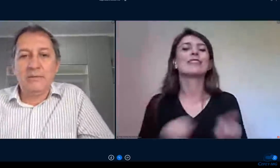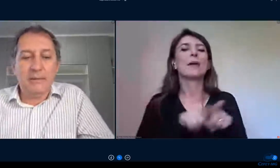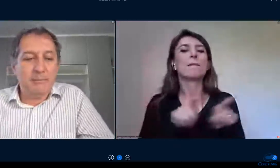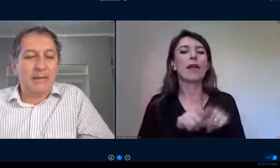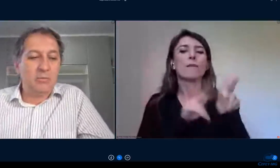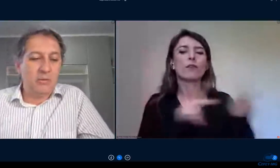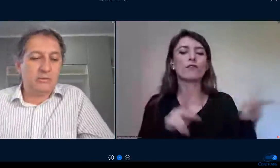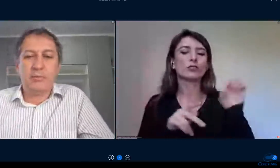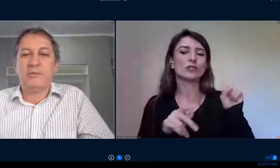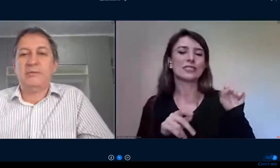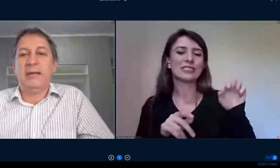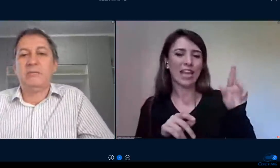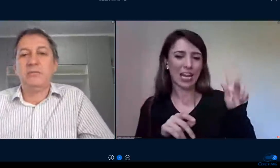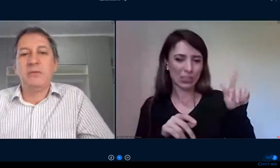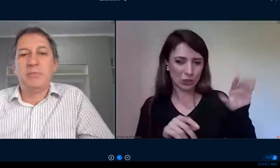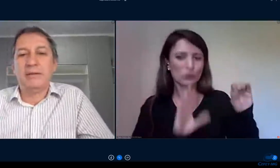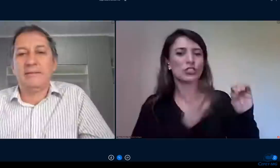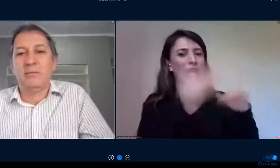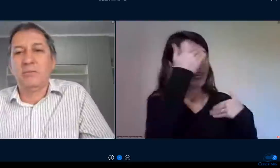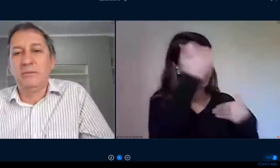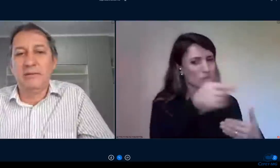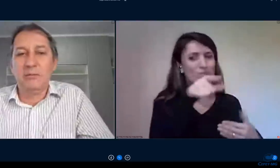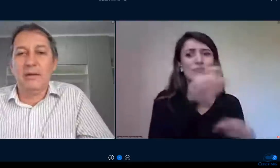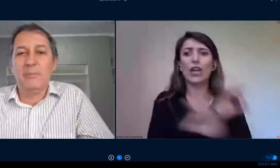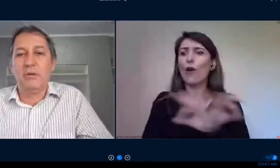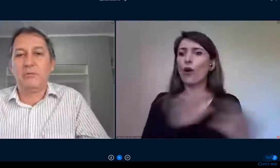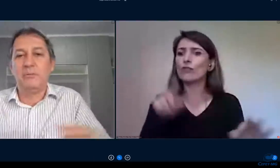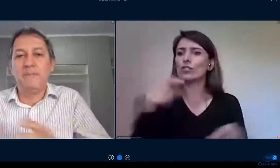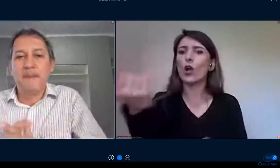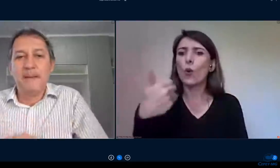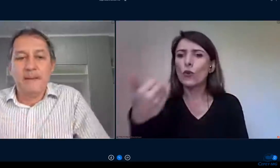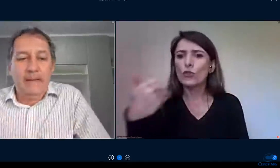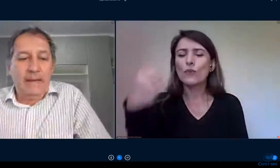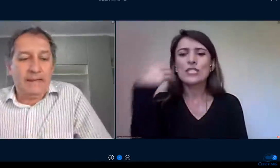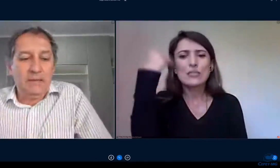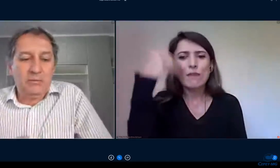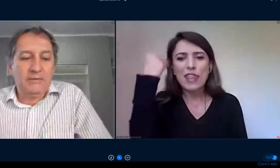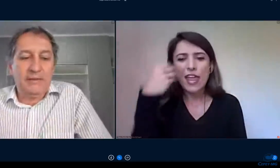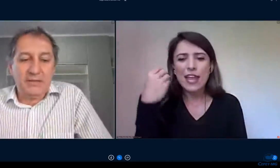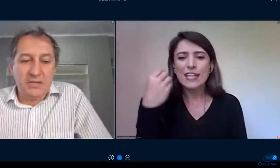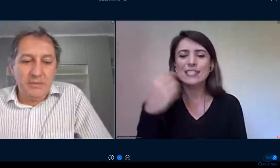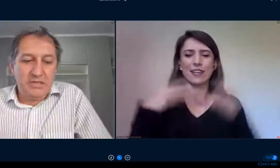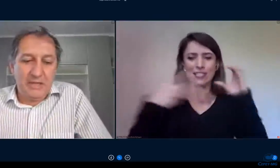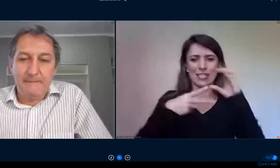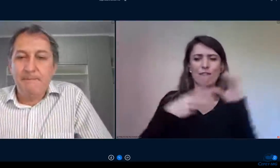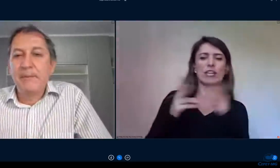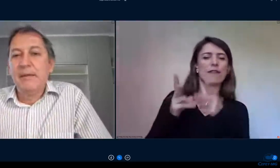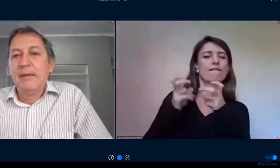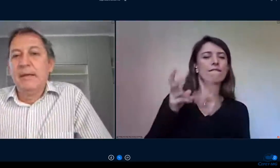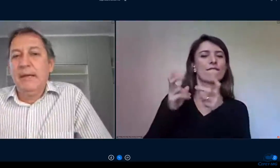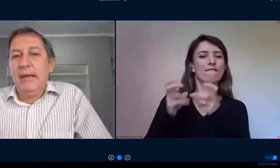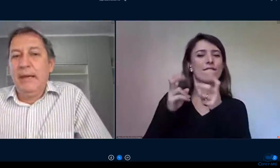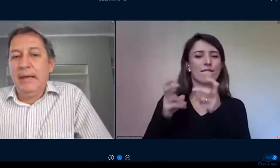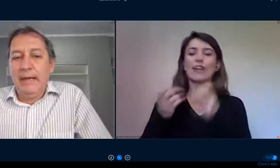valiosa para o nosso processo de implantação do ensino remoto aqui no CFET-MG